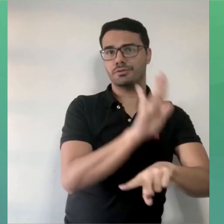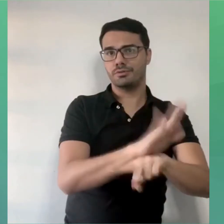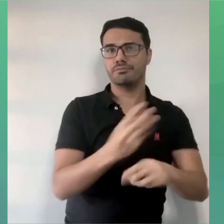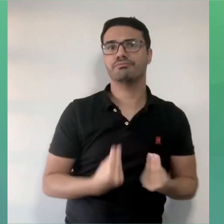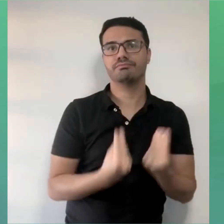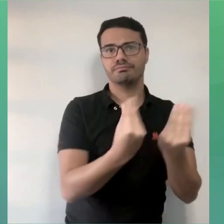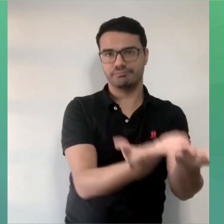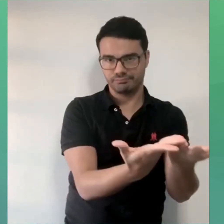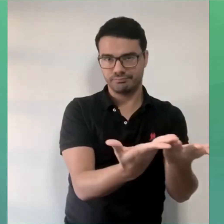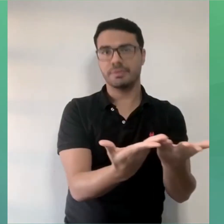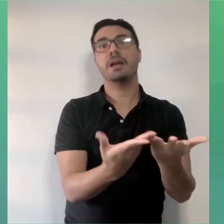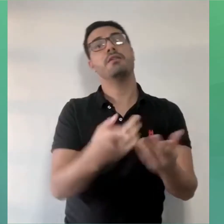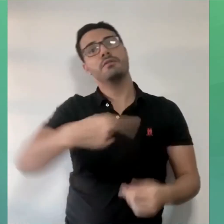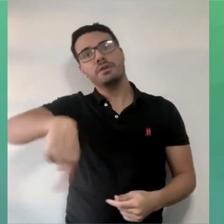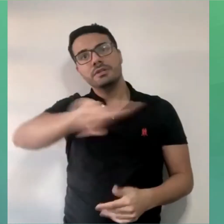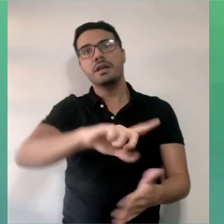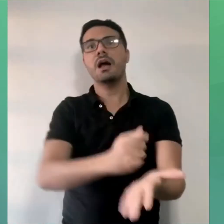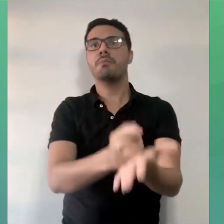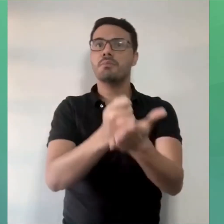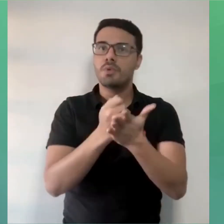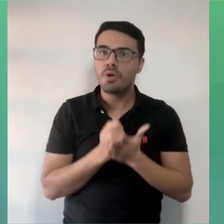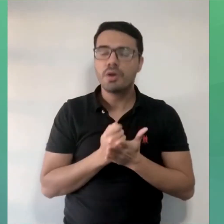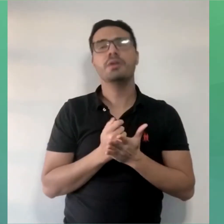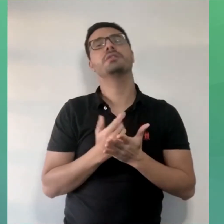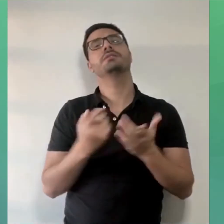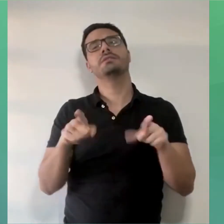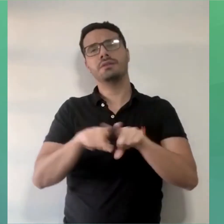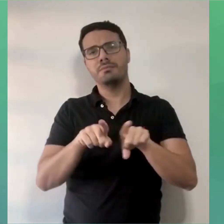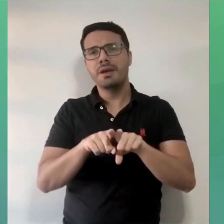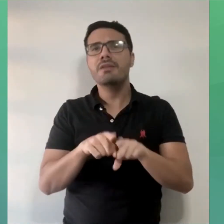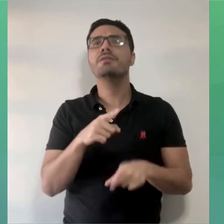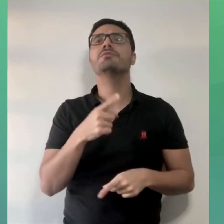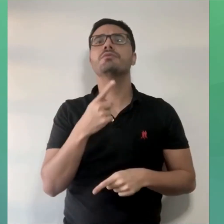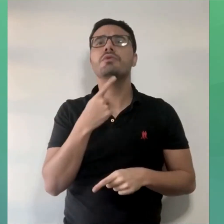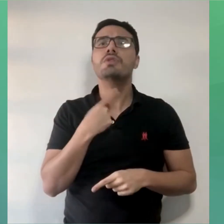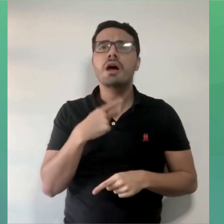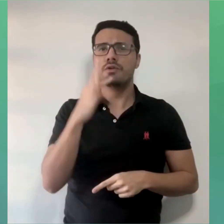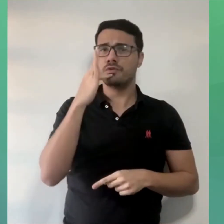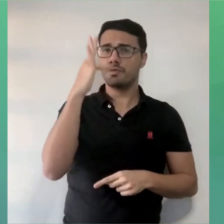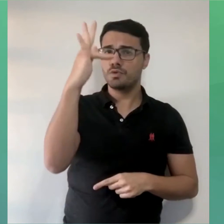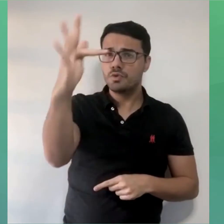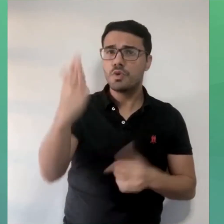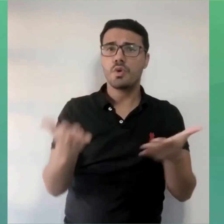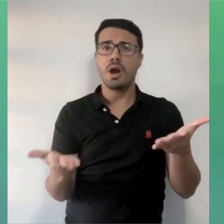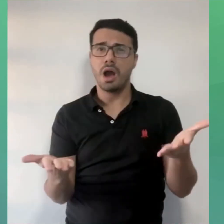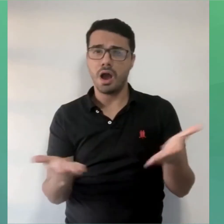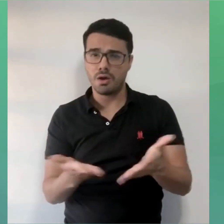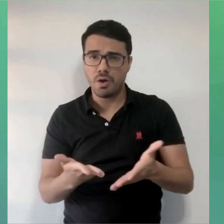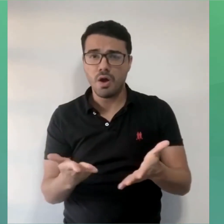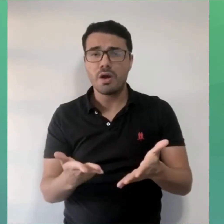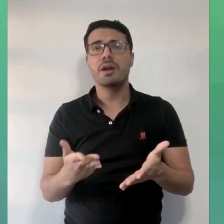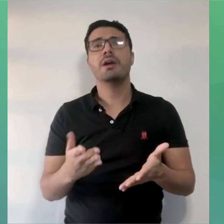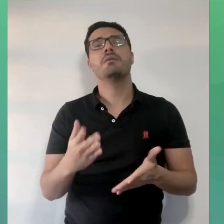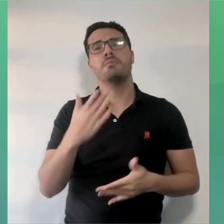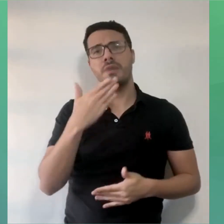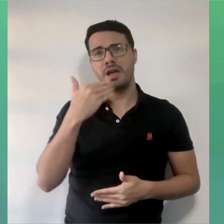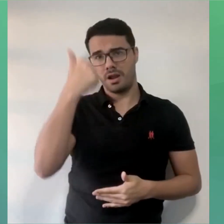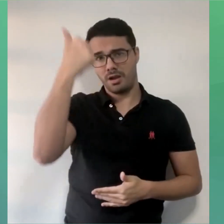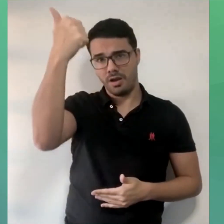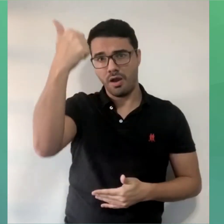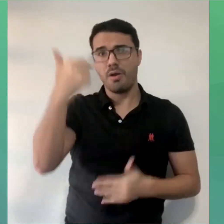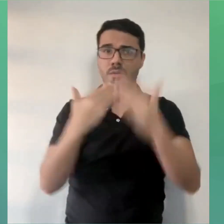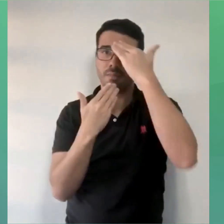momento. Contamos com a contribuição de vocês e desejamos muita saúde e que passamos por esse momento o mais rápido